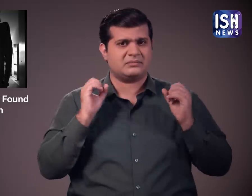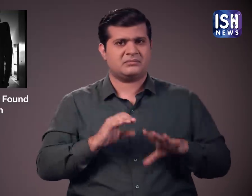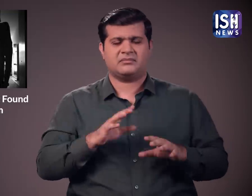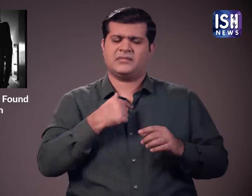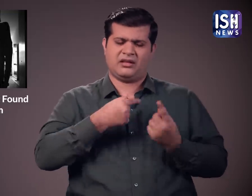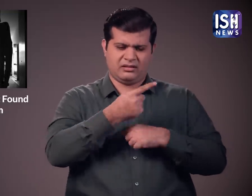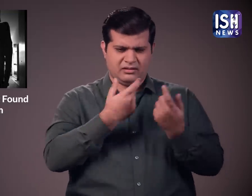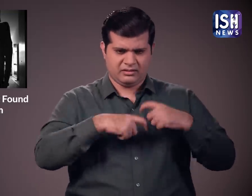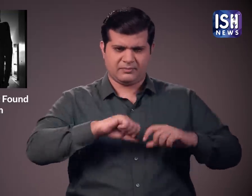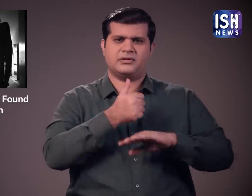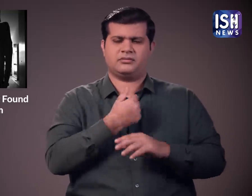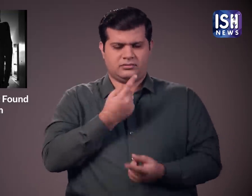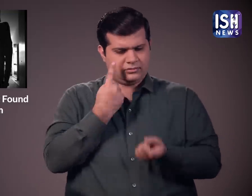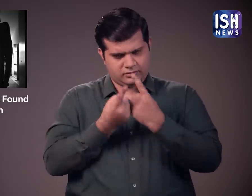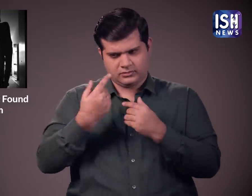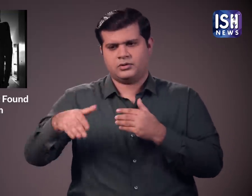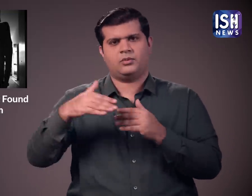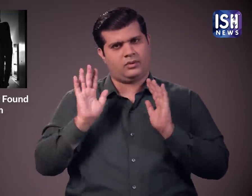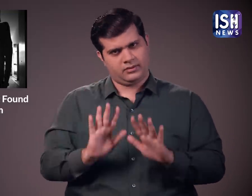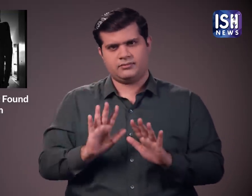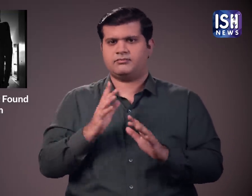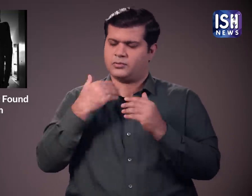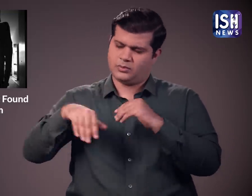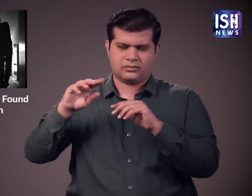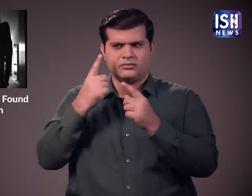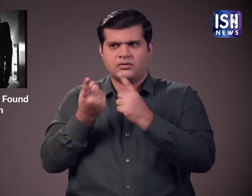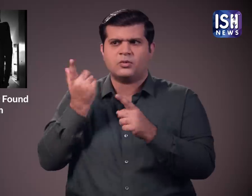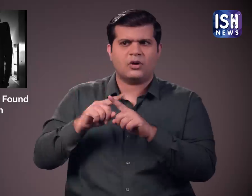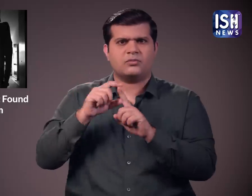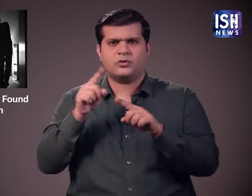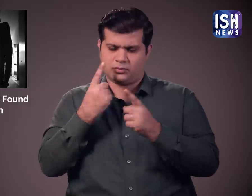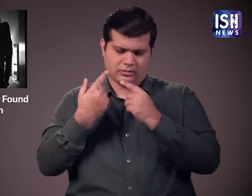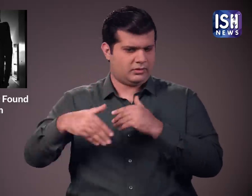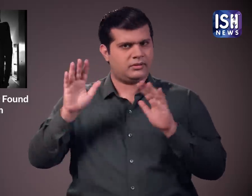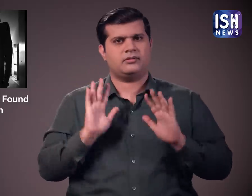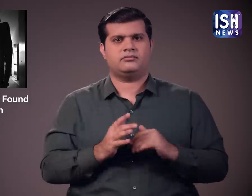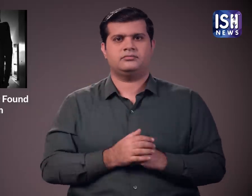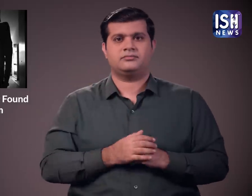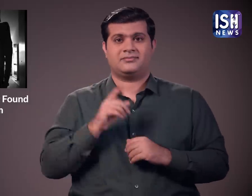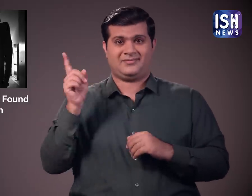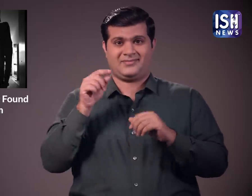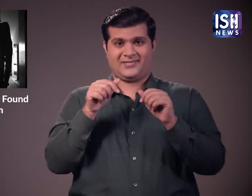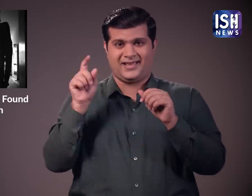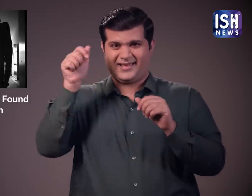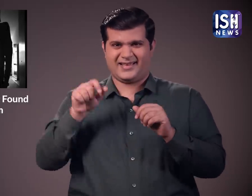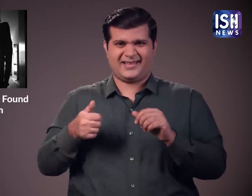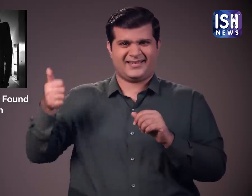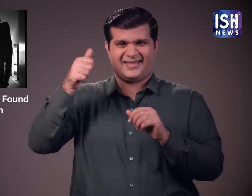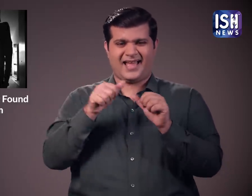ली। हमने मामले की जाज के लिए एक आंतरिक समिति का गठन किया है। कुछी